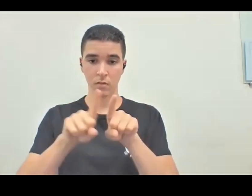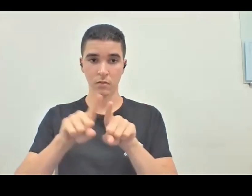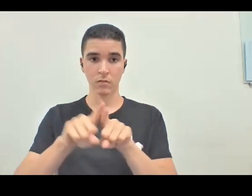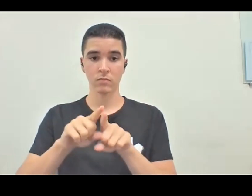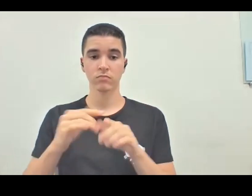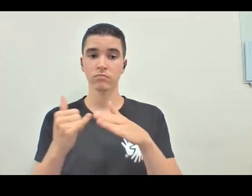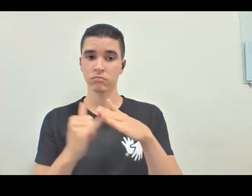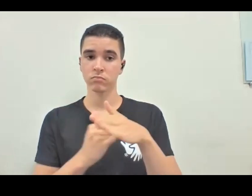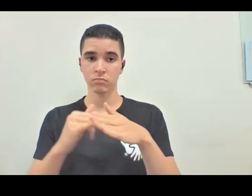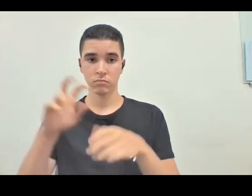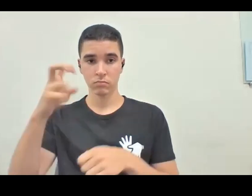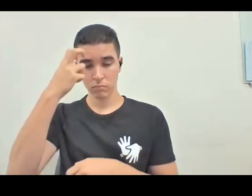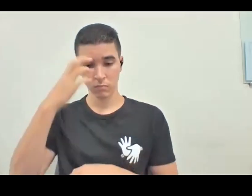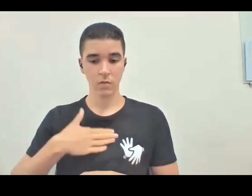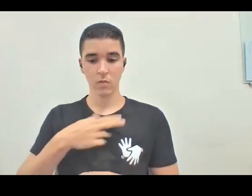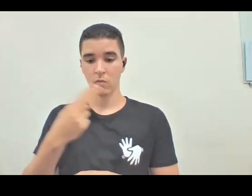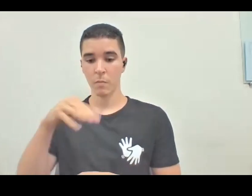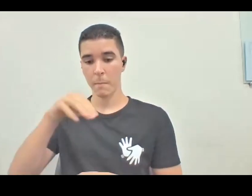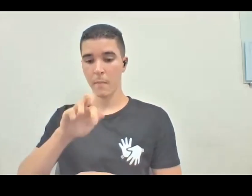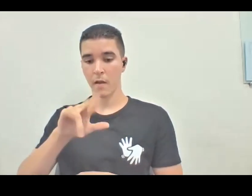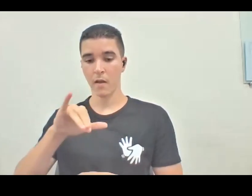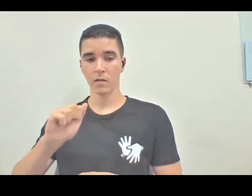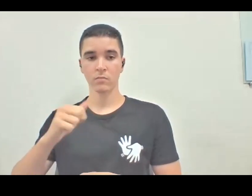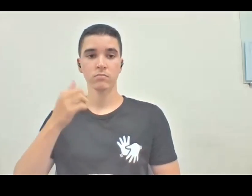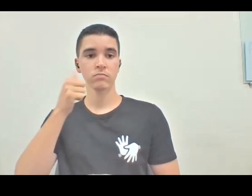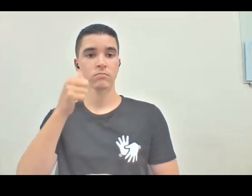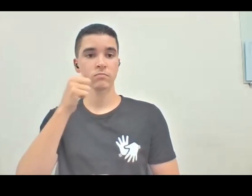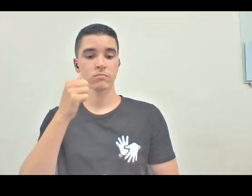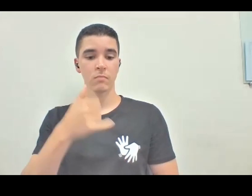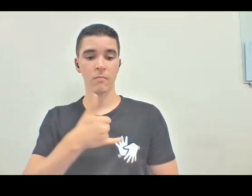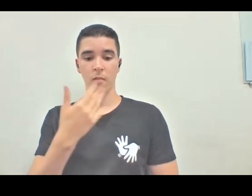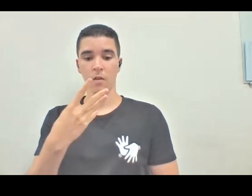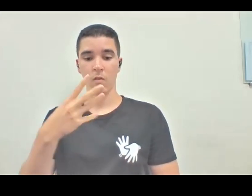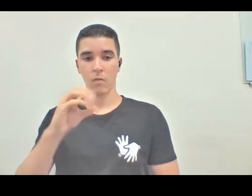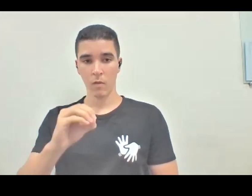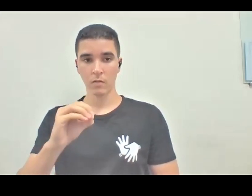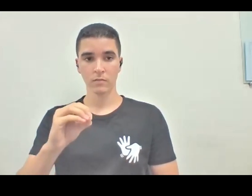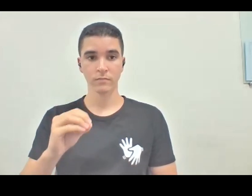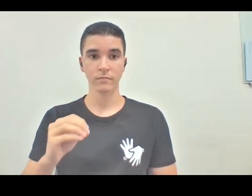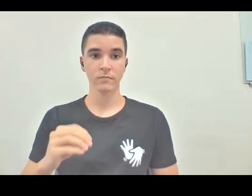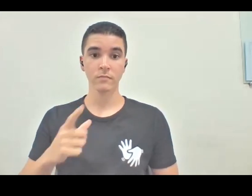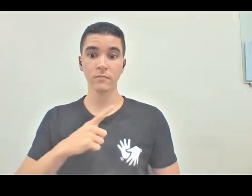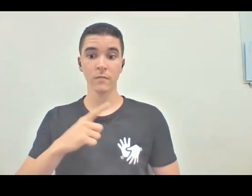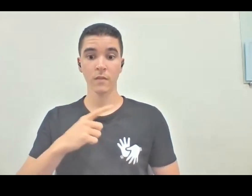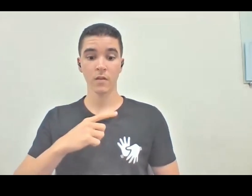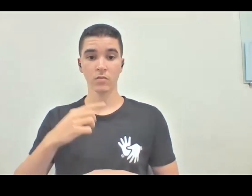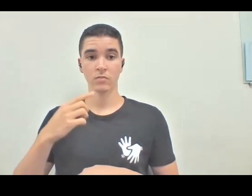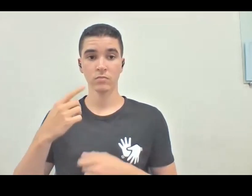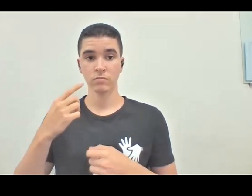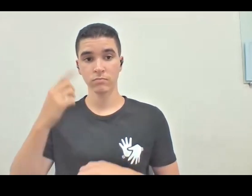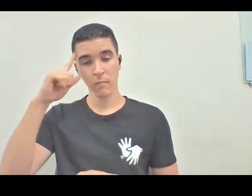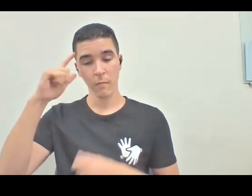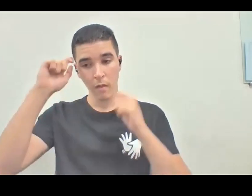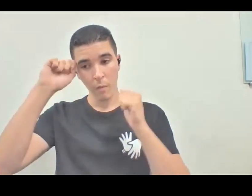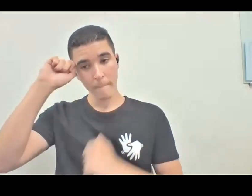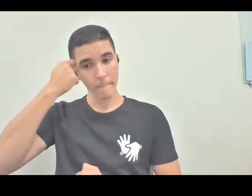Salcedo, eu sou uma mulher de 40 anos de idade, latino-americana, com traços latino-americanos, cabelo preto, longo,